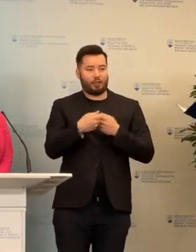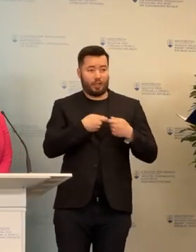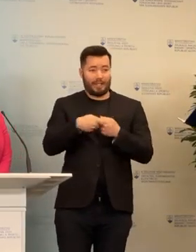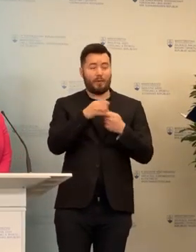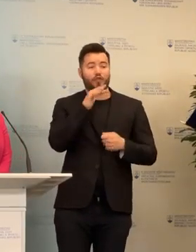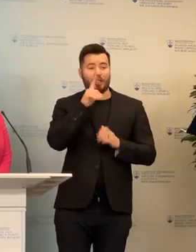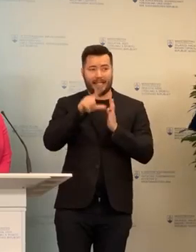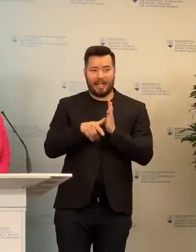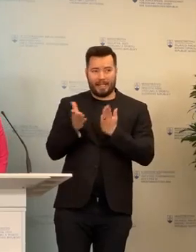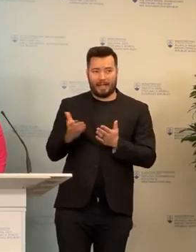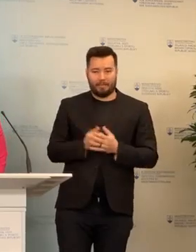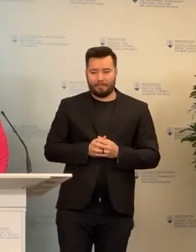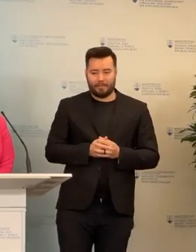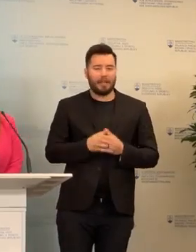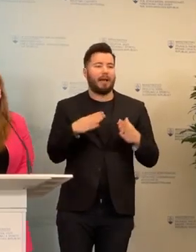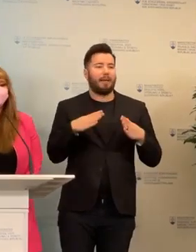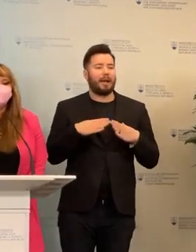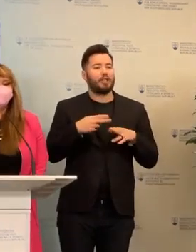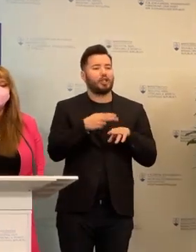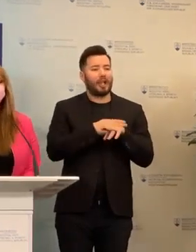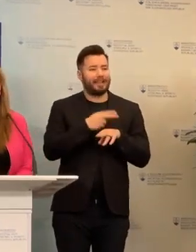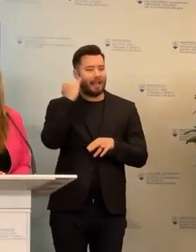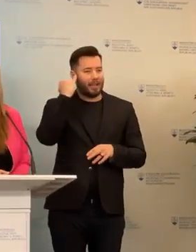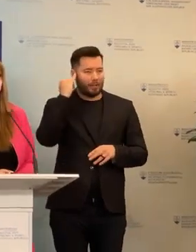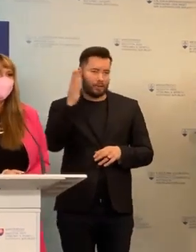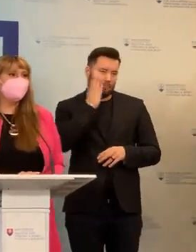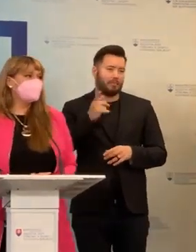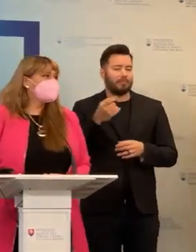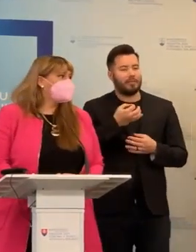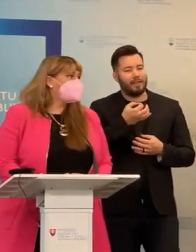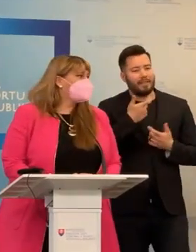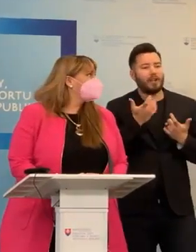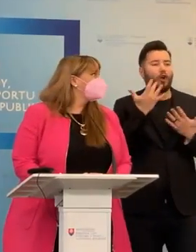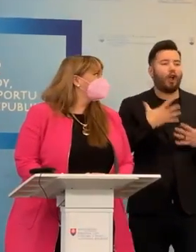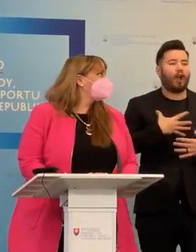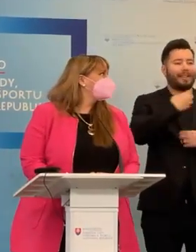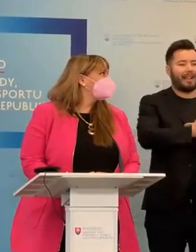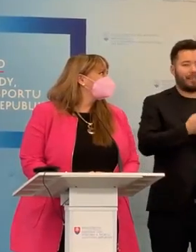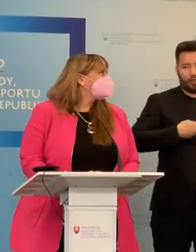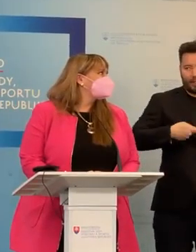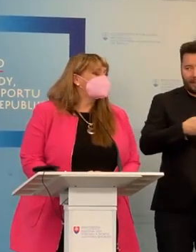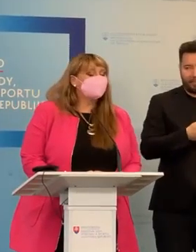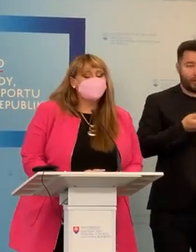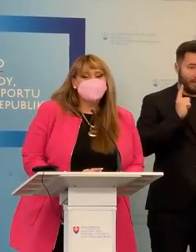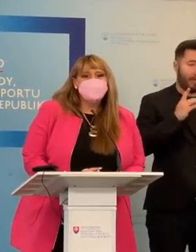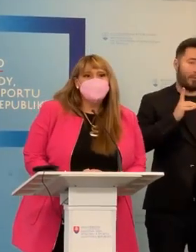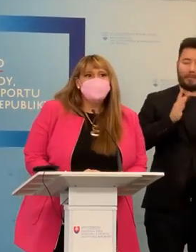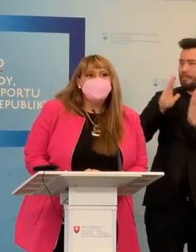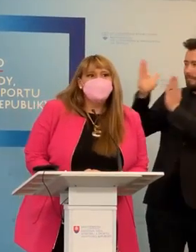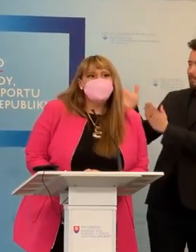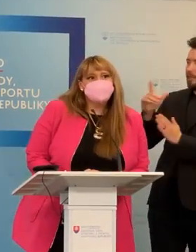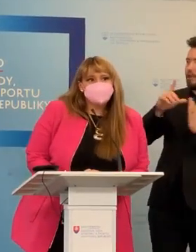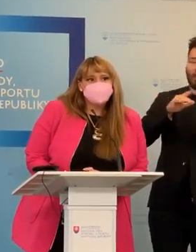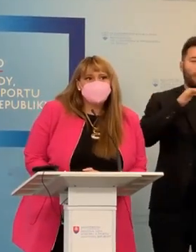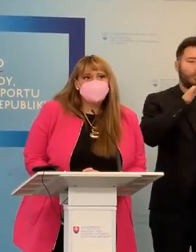štátna Támnička, asi vás poprosím celkovo povedať o tých intervenčných tímoch, koľko ich máme na Slovensku a ako fungujú a potom prejdeme konkrétne do Žilinského kraja.